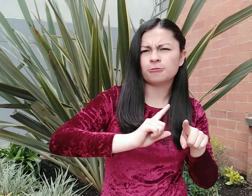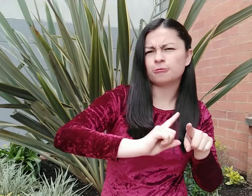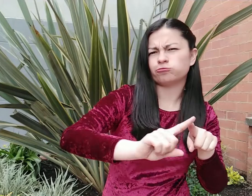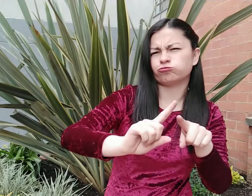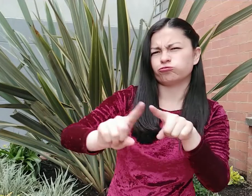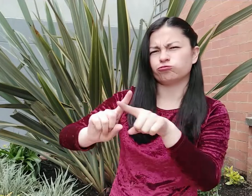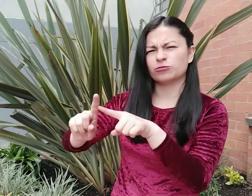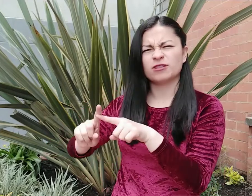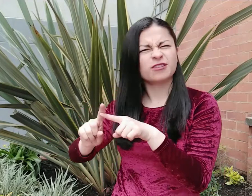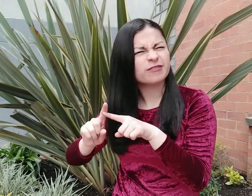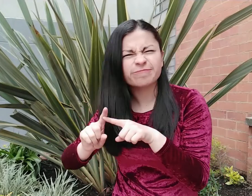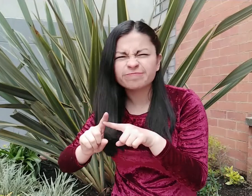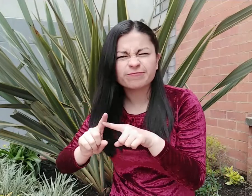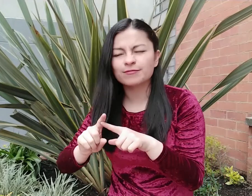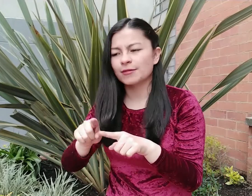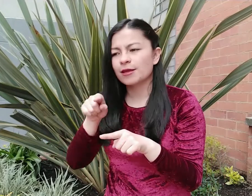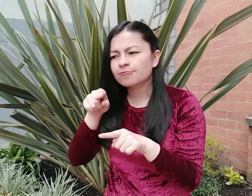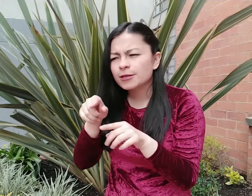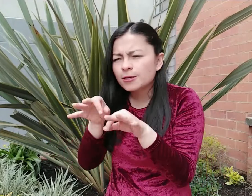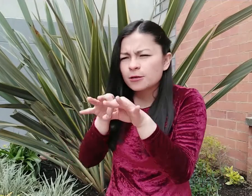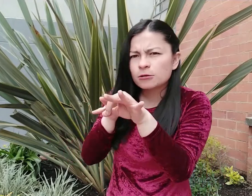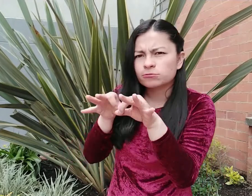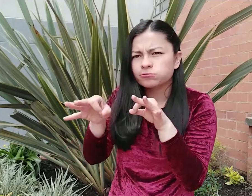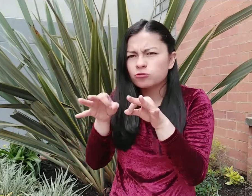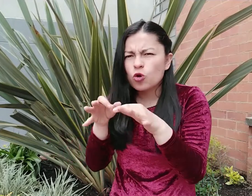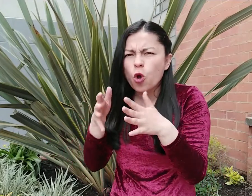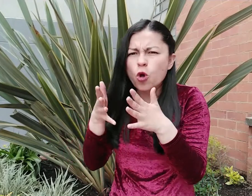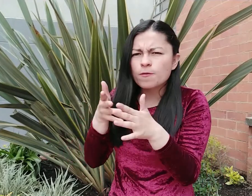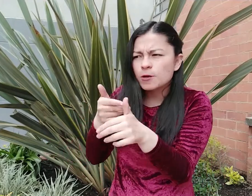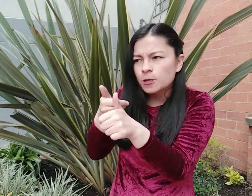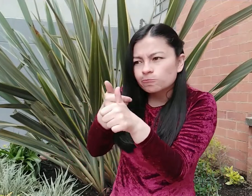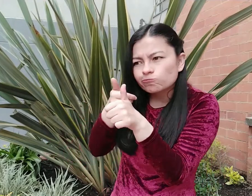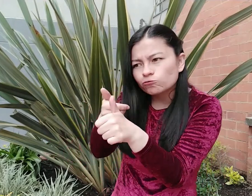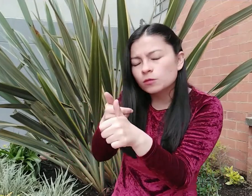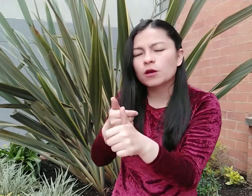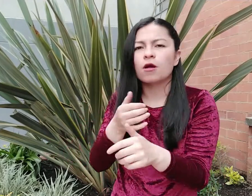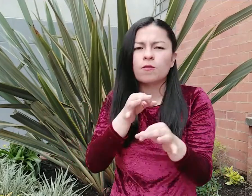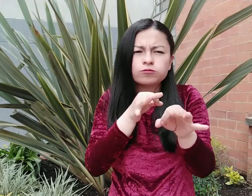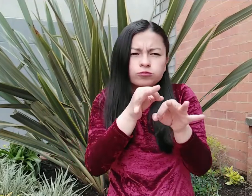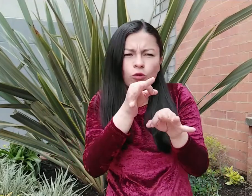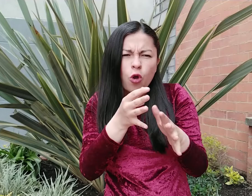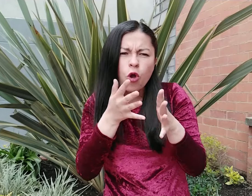empresas, entre otros, continúan siendo asesorados por nosotros.